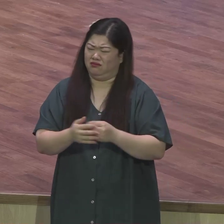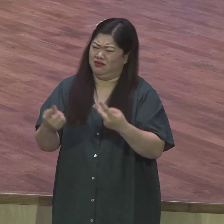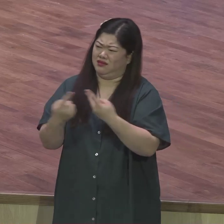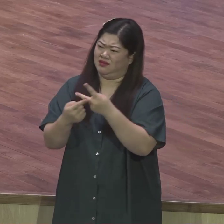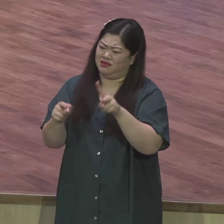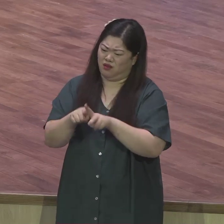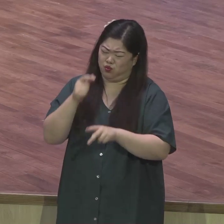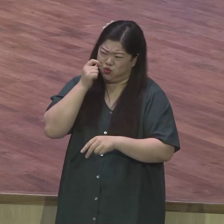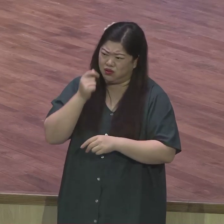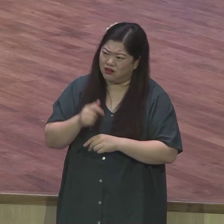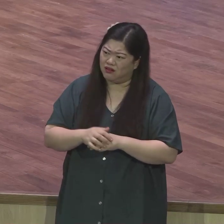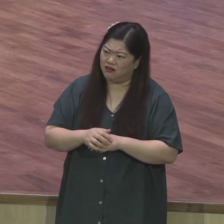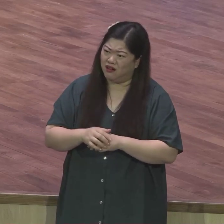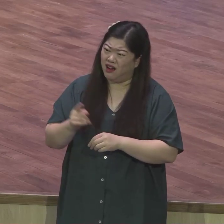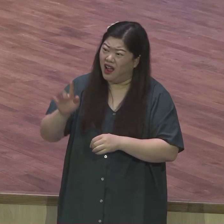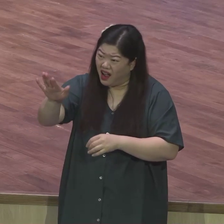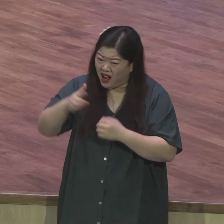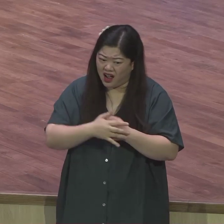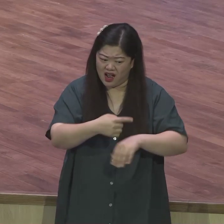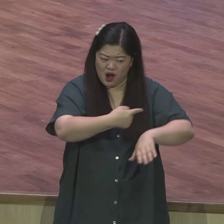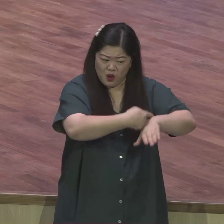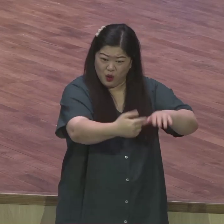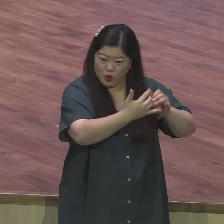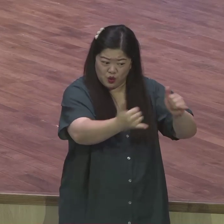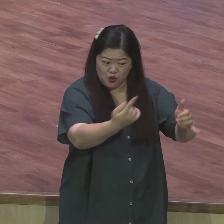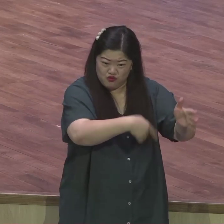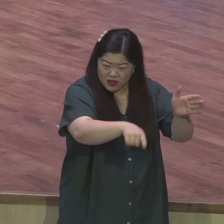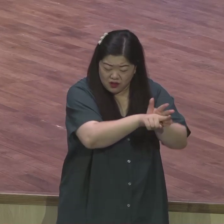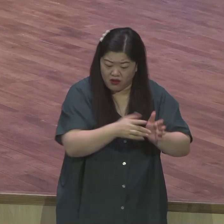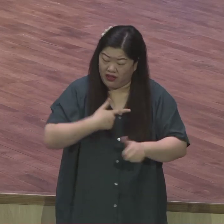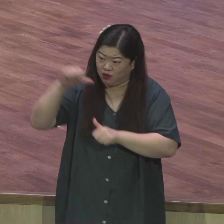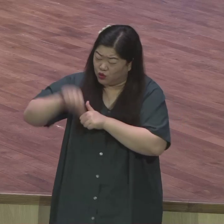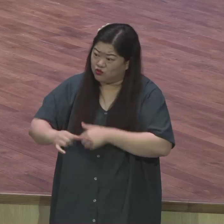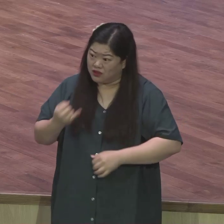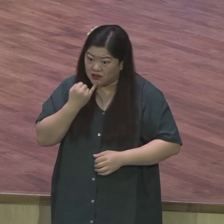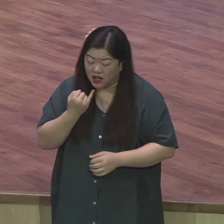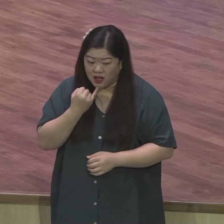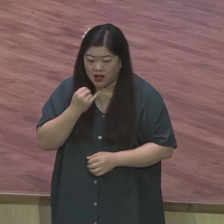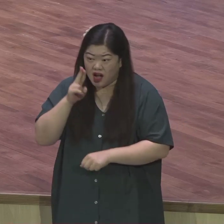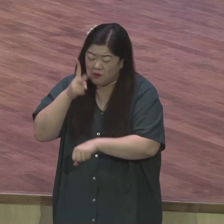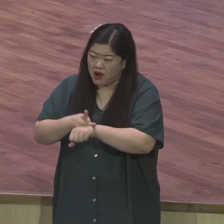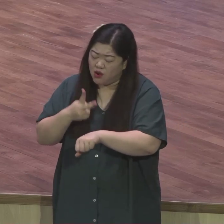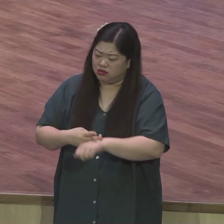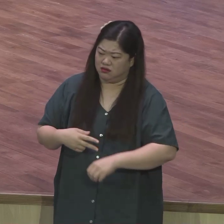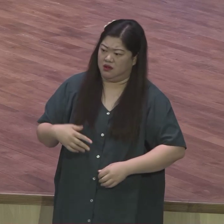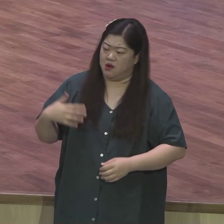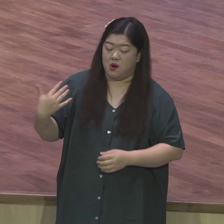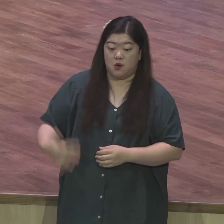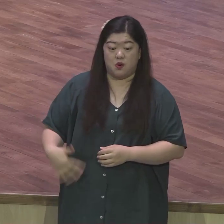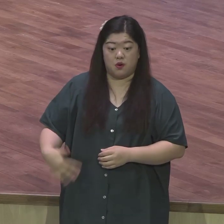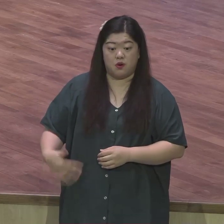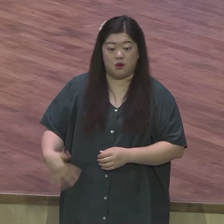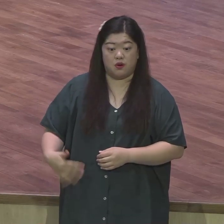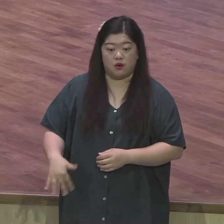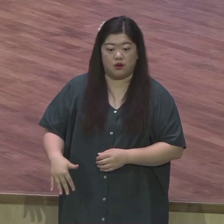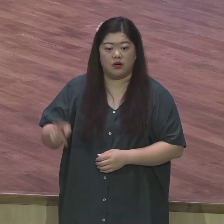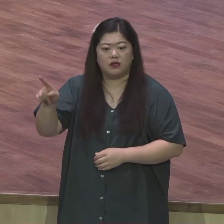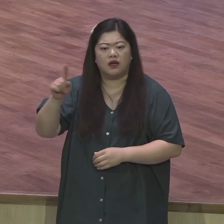동족을 위한 바울의 이런 사랑은 그리스도의 대속적 사랑의 불길에서 나온 불꽃이다 그래서